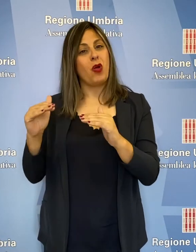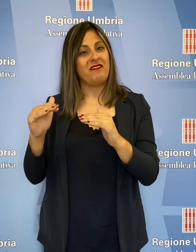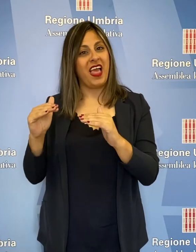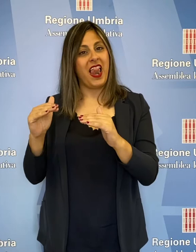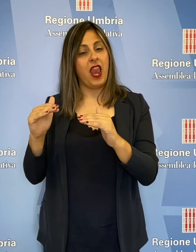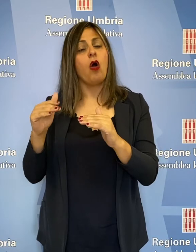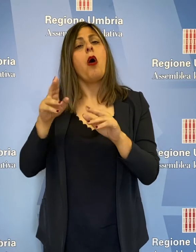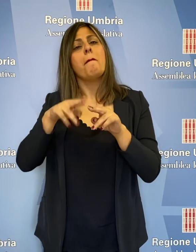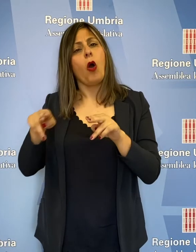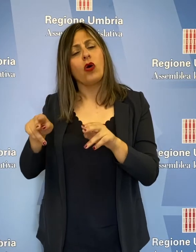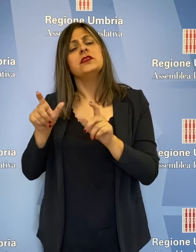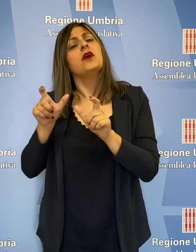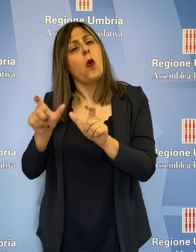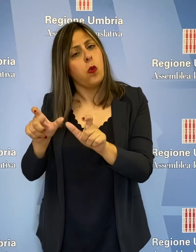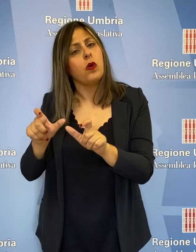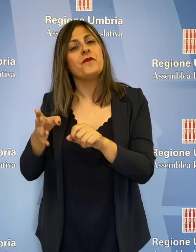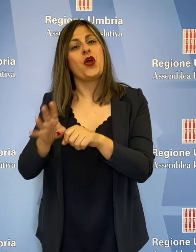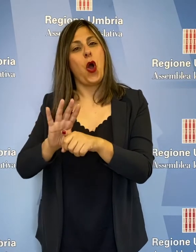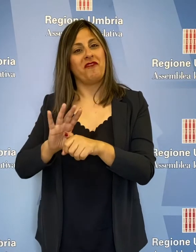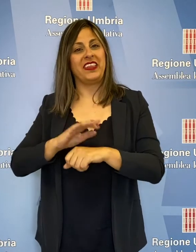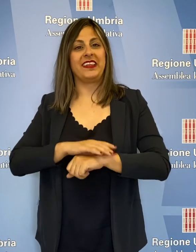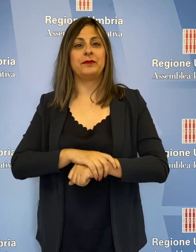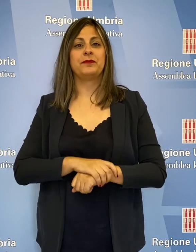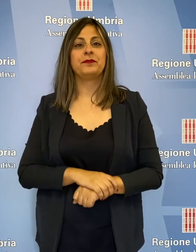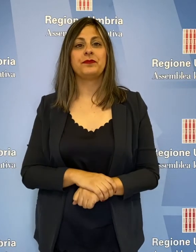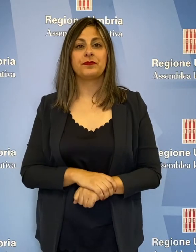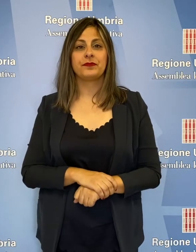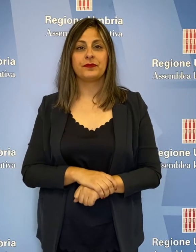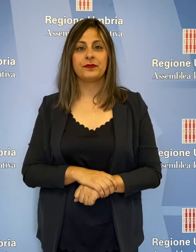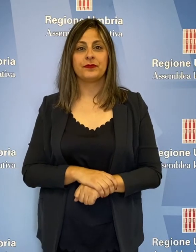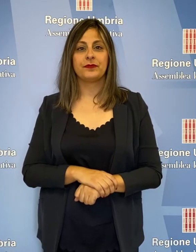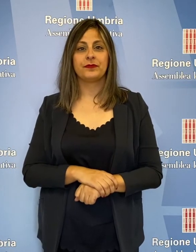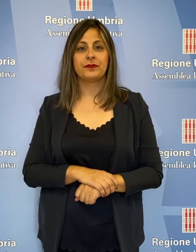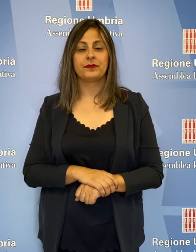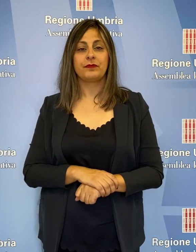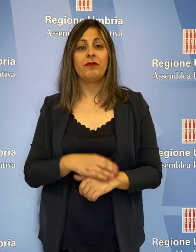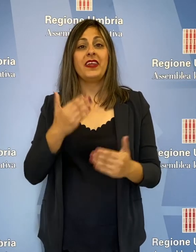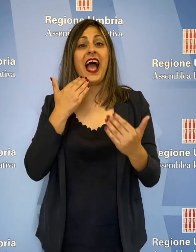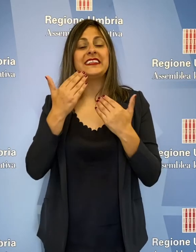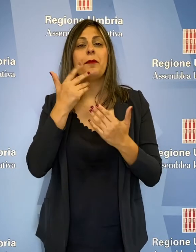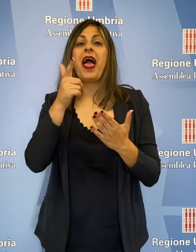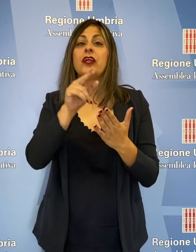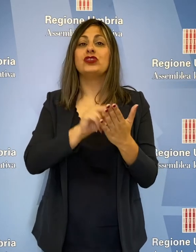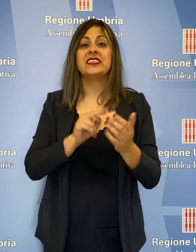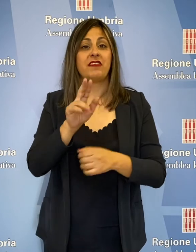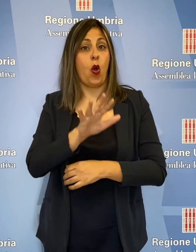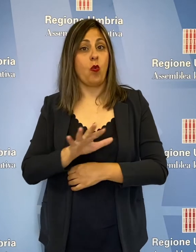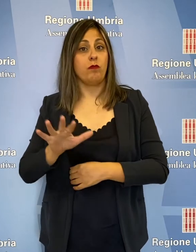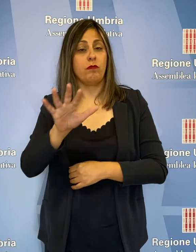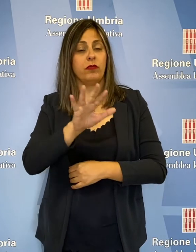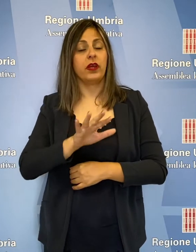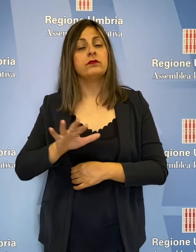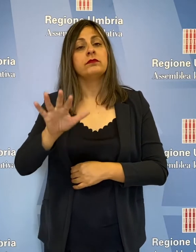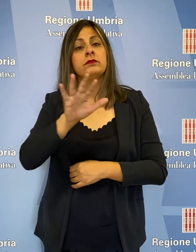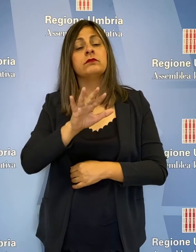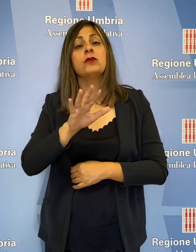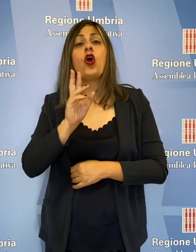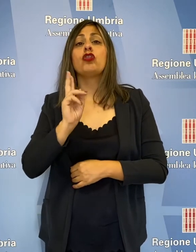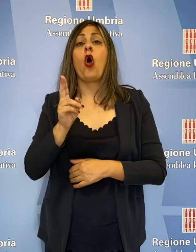primo livello con posti dedicati alla Covid. L'Assemblea legislativa dell'Umbria ha respinto con